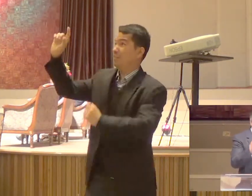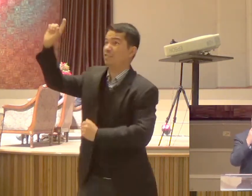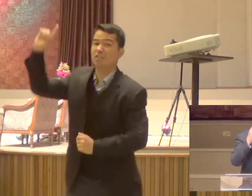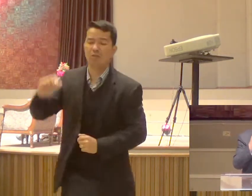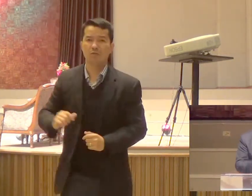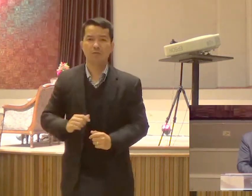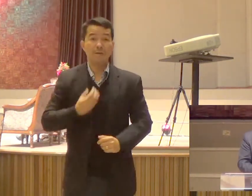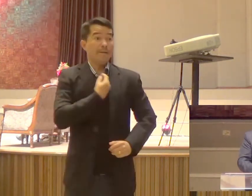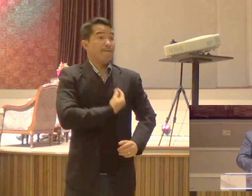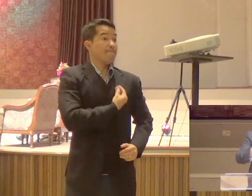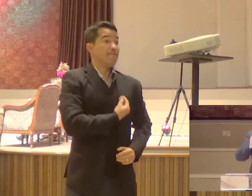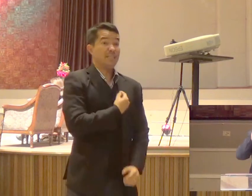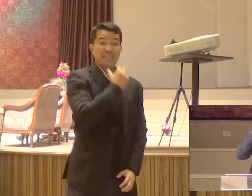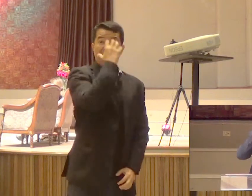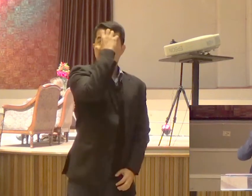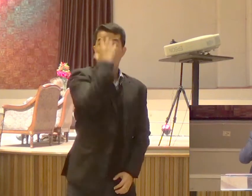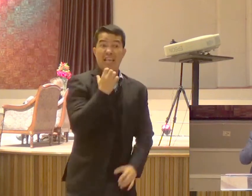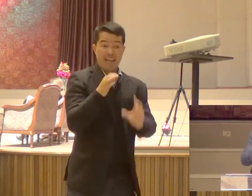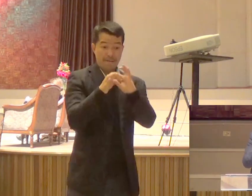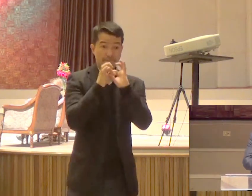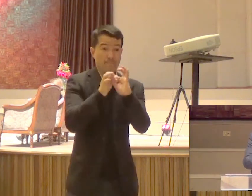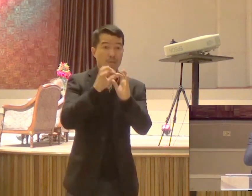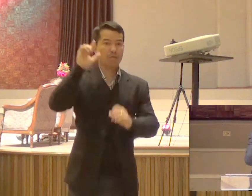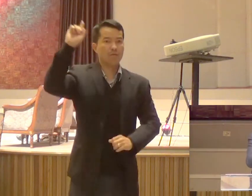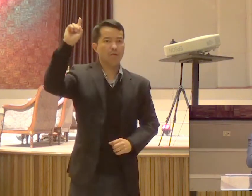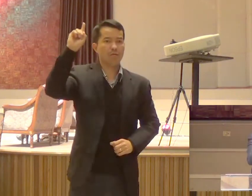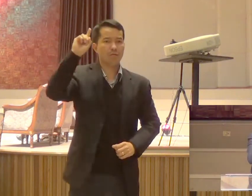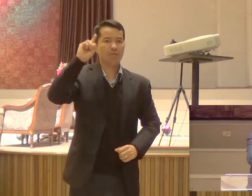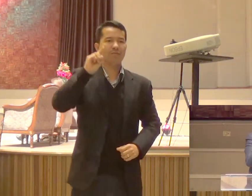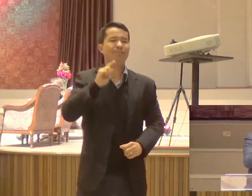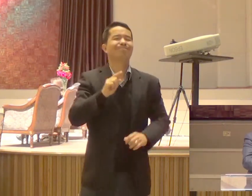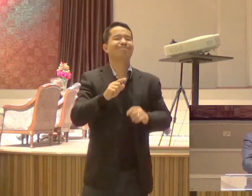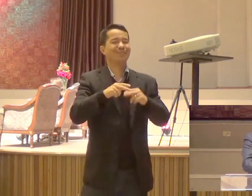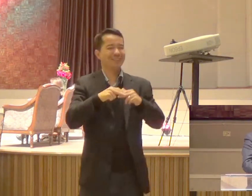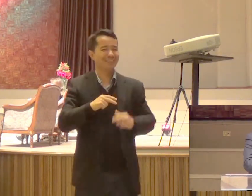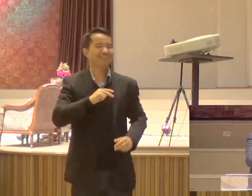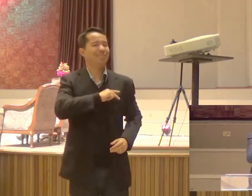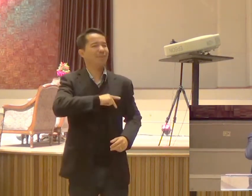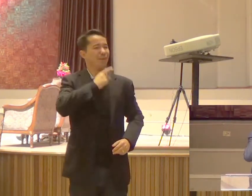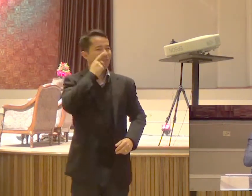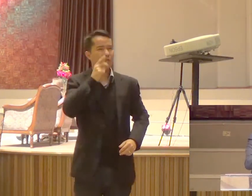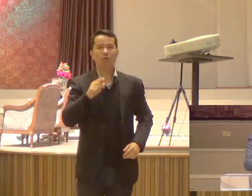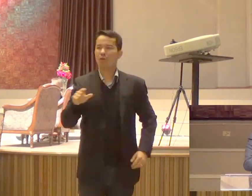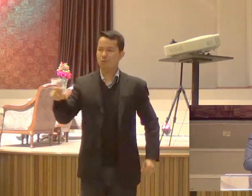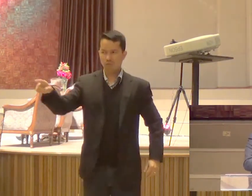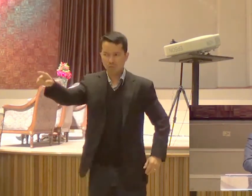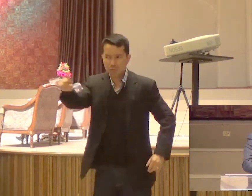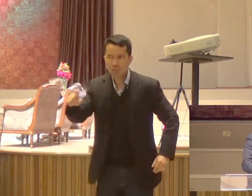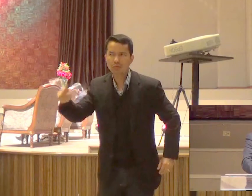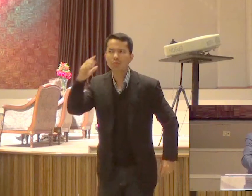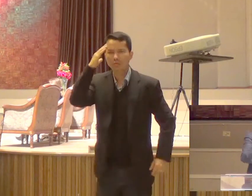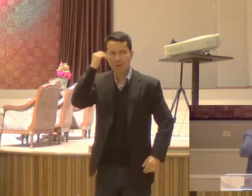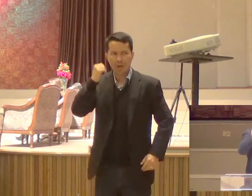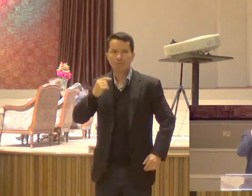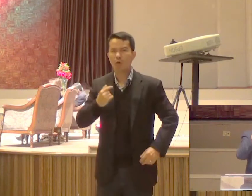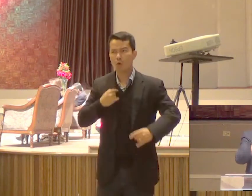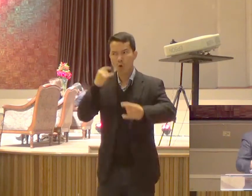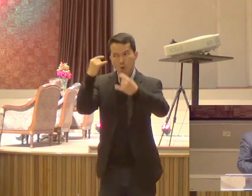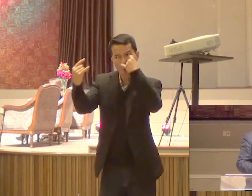Vocês sabem Que eu não Cobissei de vocês Absolutamente nada E pelo contrário Eu fui um fazedor De tendas